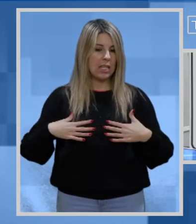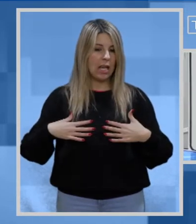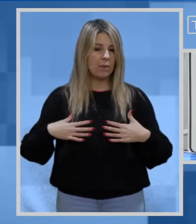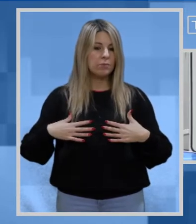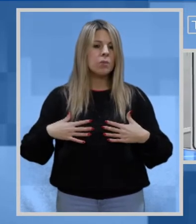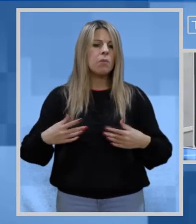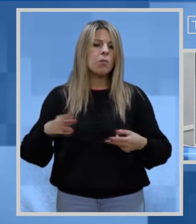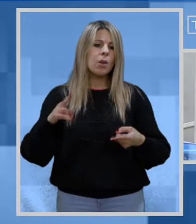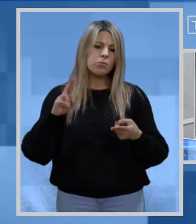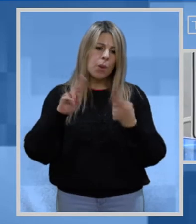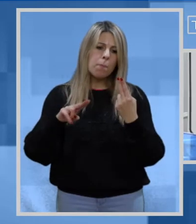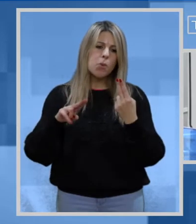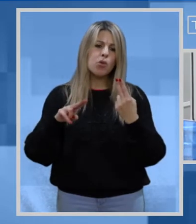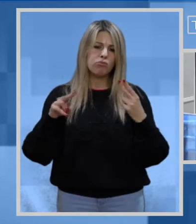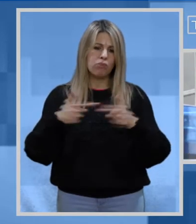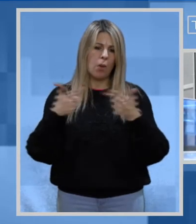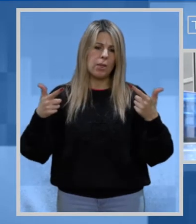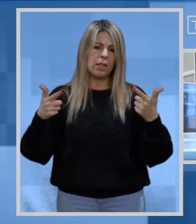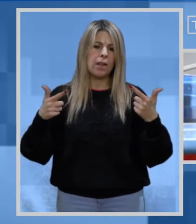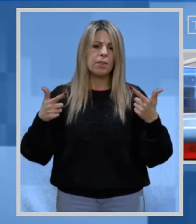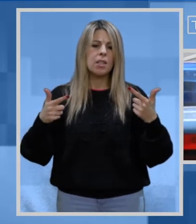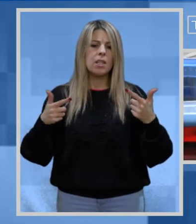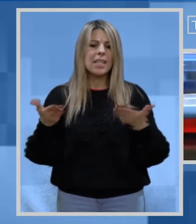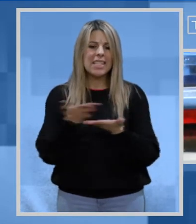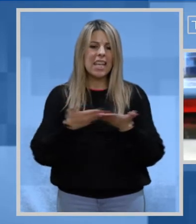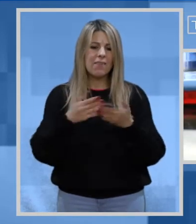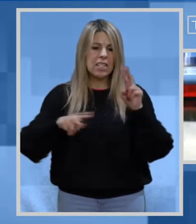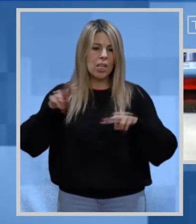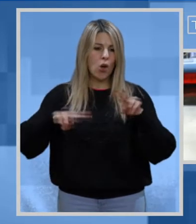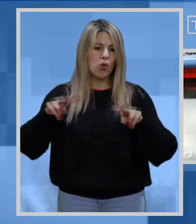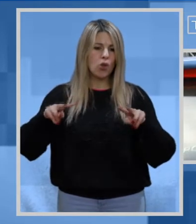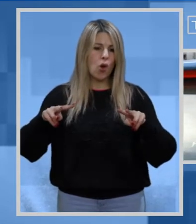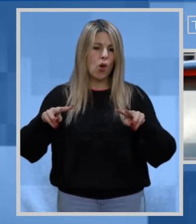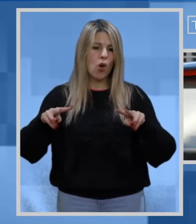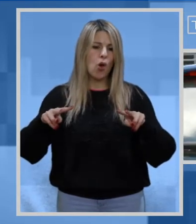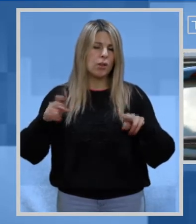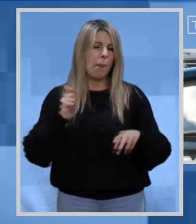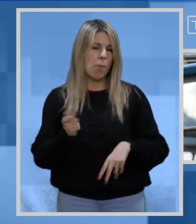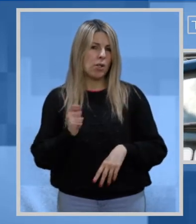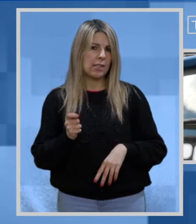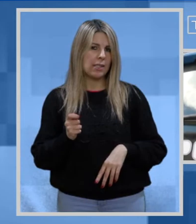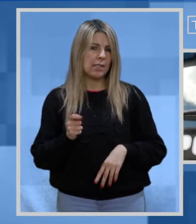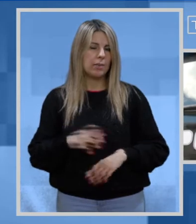Inoltre saranno intensificati i servizi di controllo da parte delle forze dell'Ordine